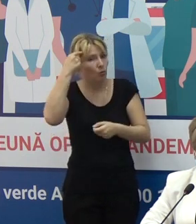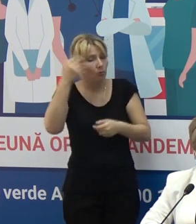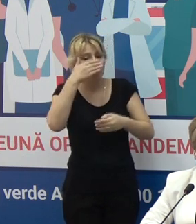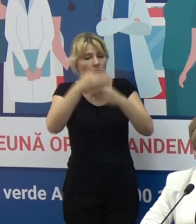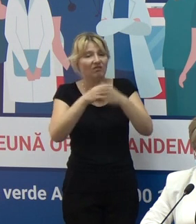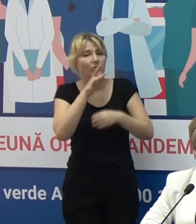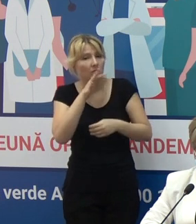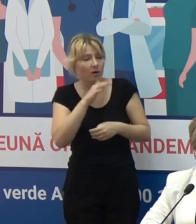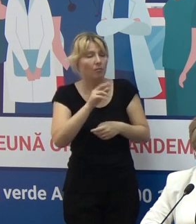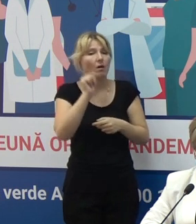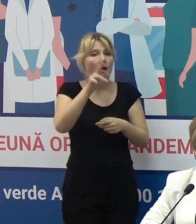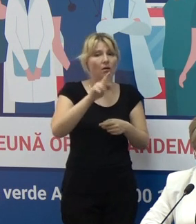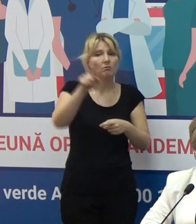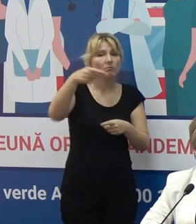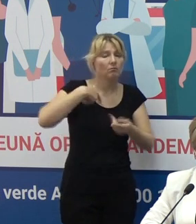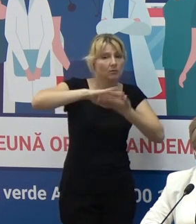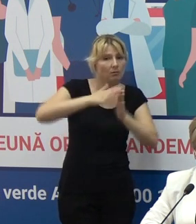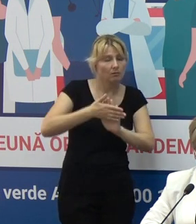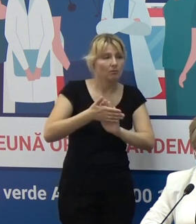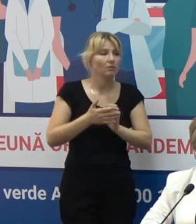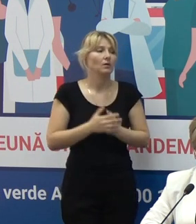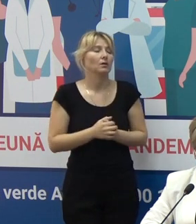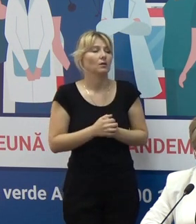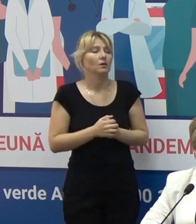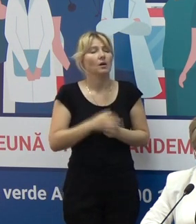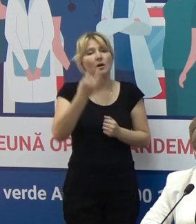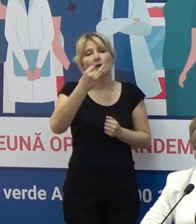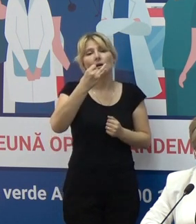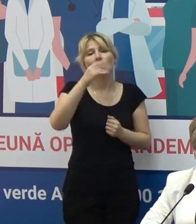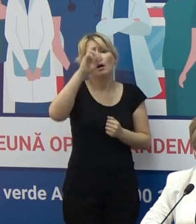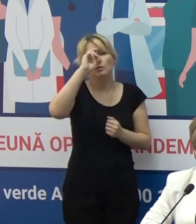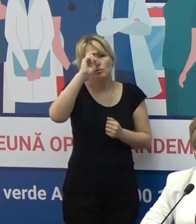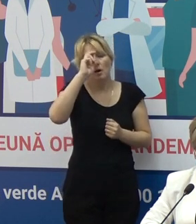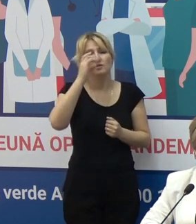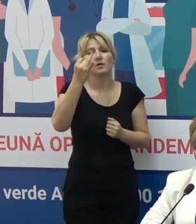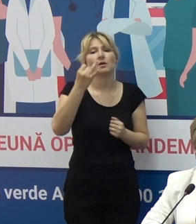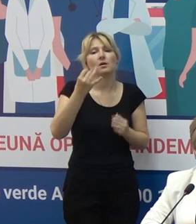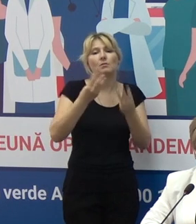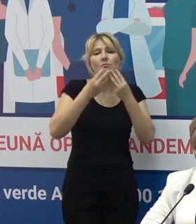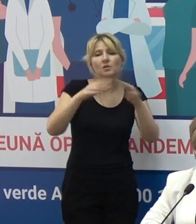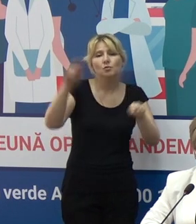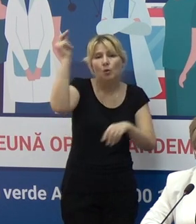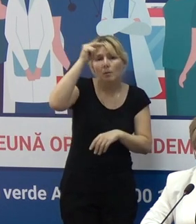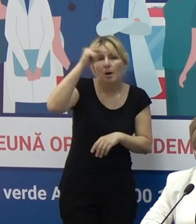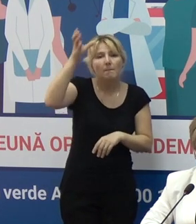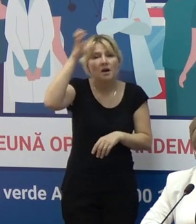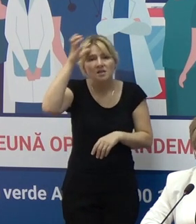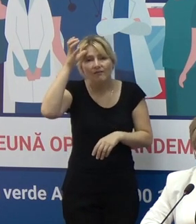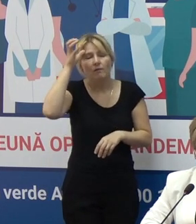următoare, conlucrare cu autoritățile, Ministerul Educației, Conlucrare cu